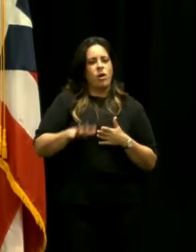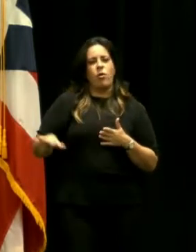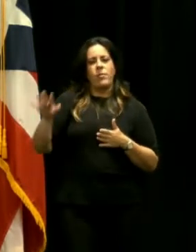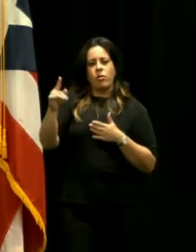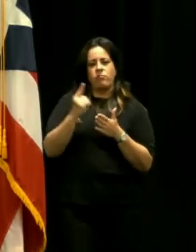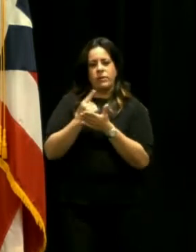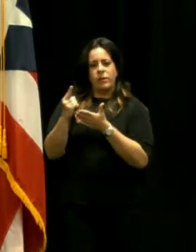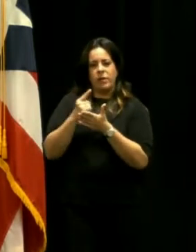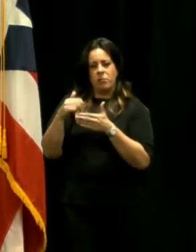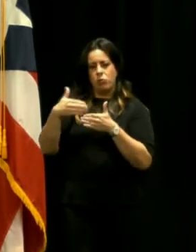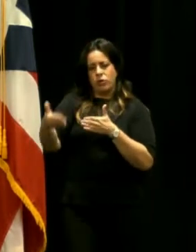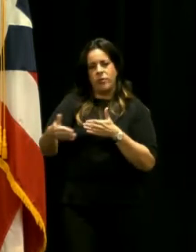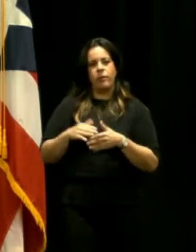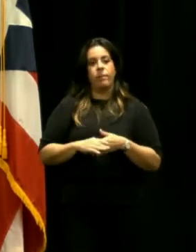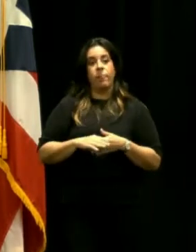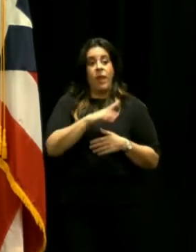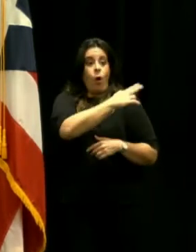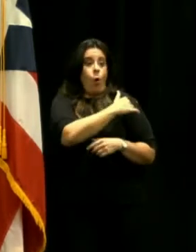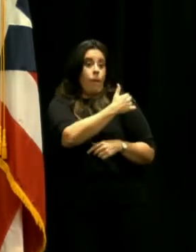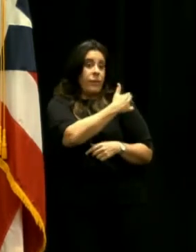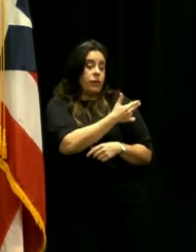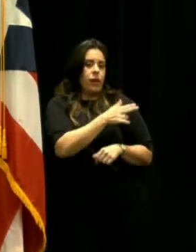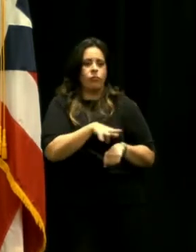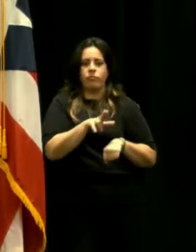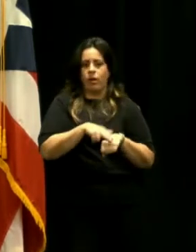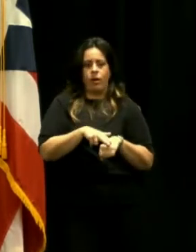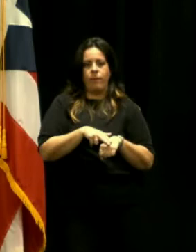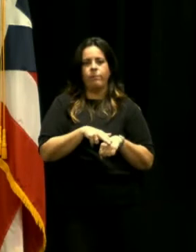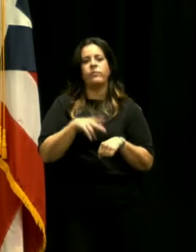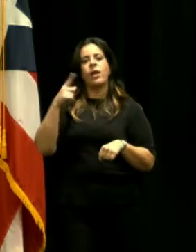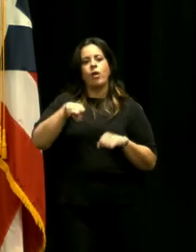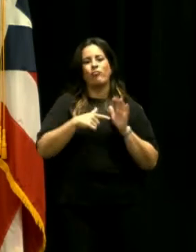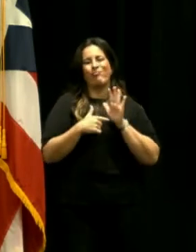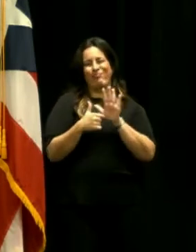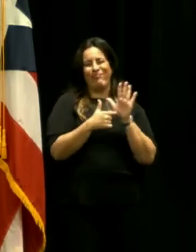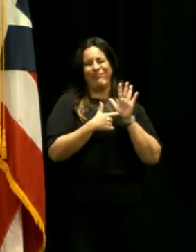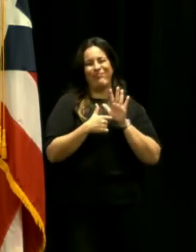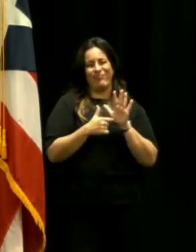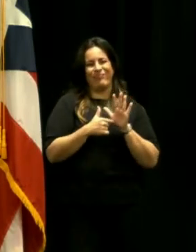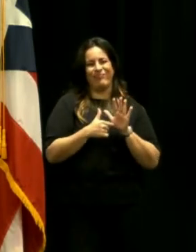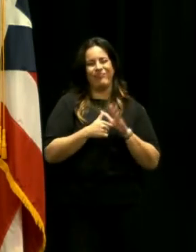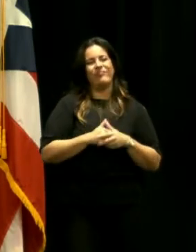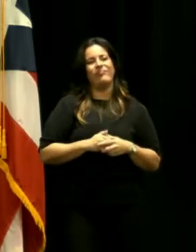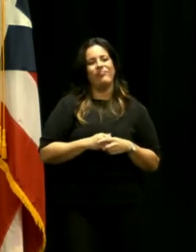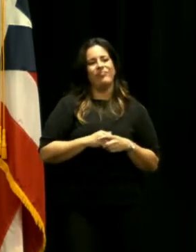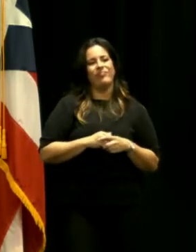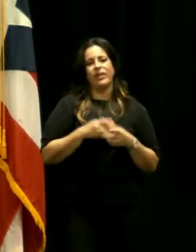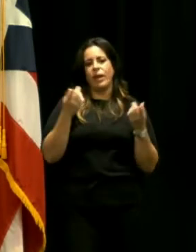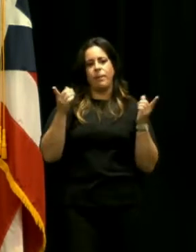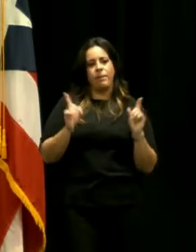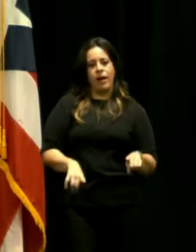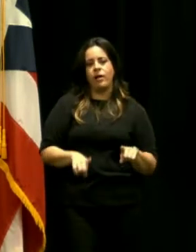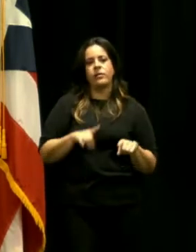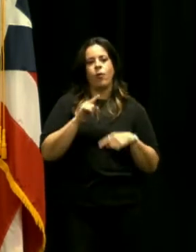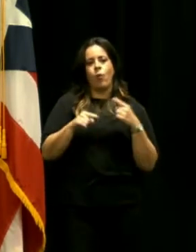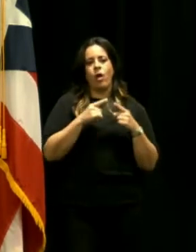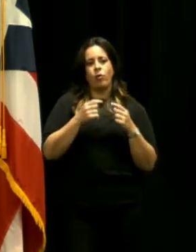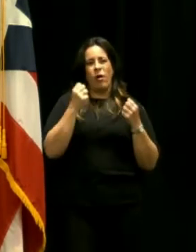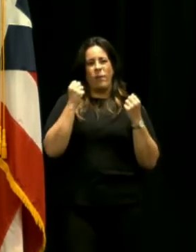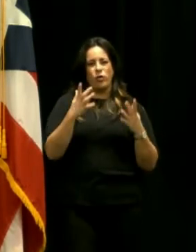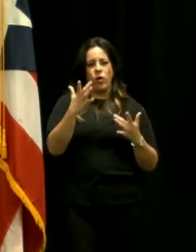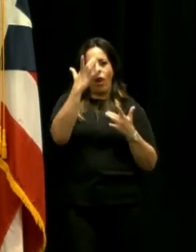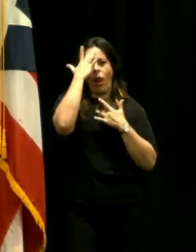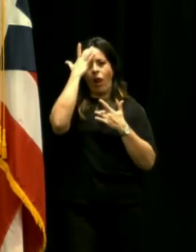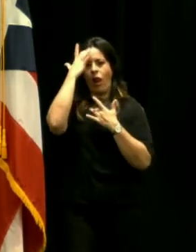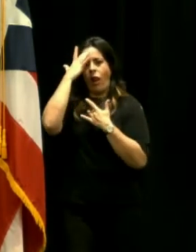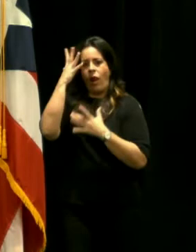semanas los hospitales usualmente reflejan lo que ocurre con la tasa de positividad o sea que